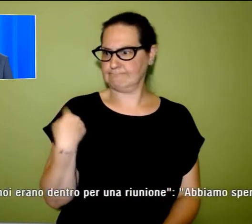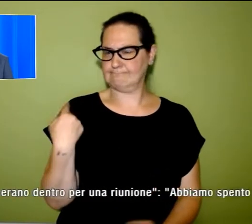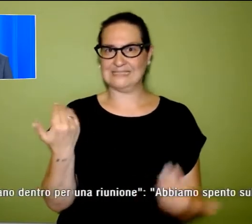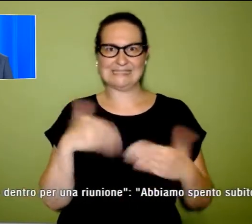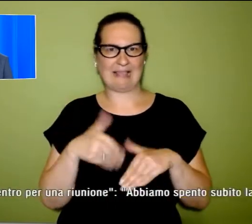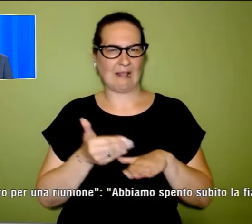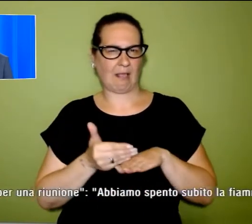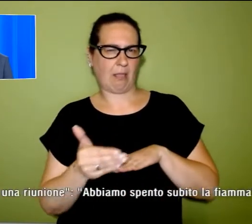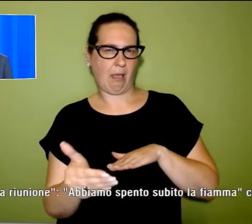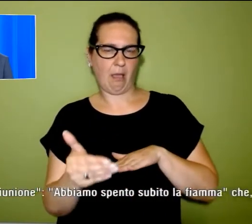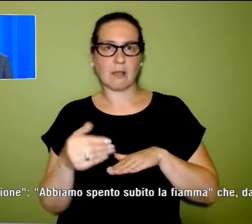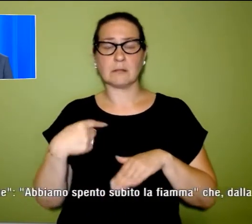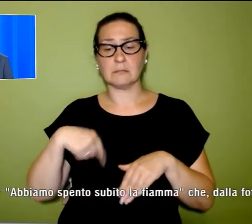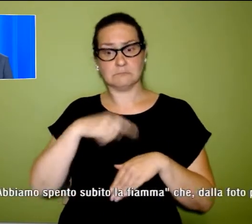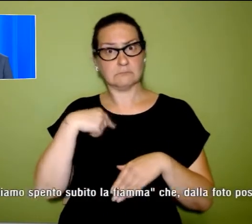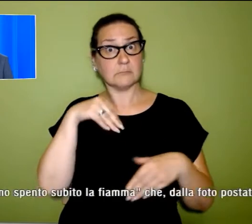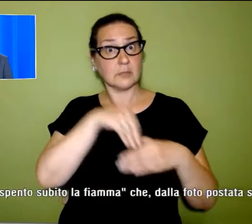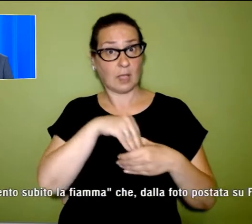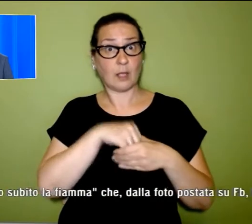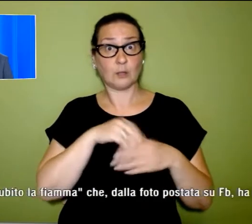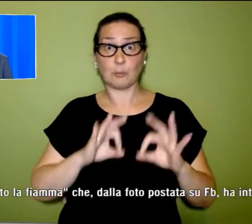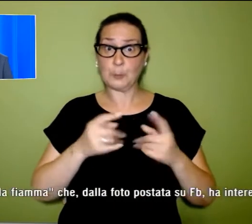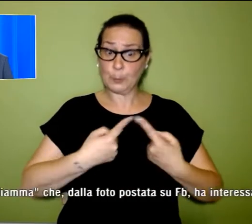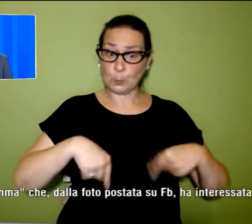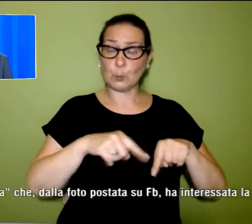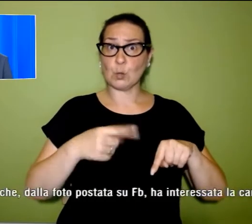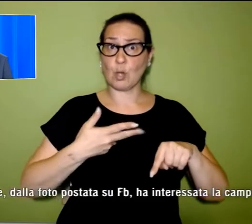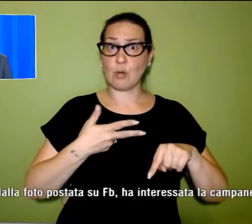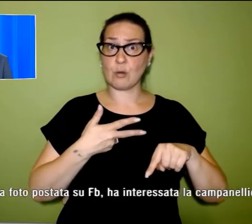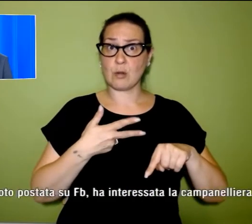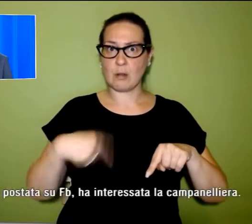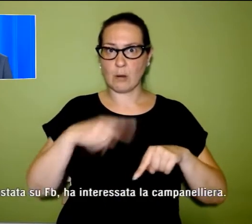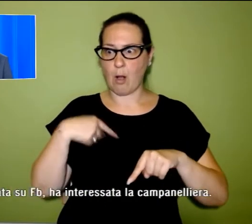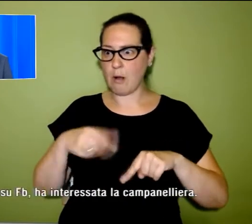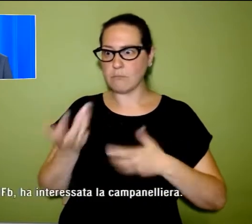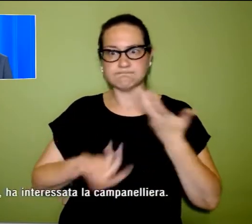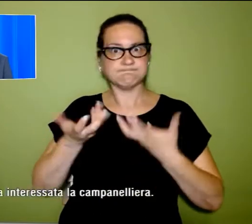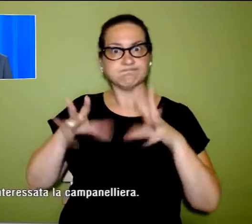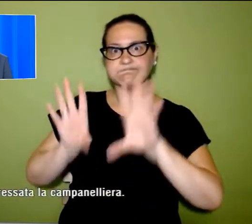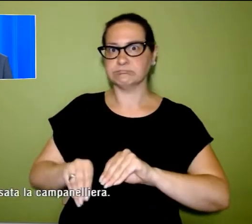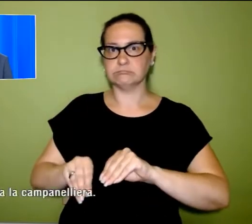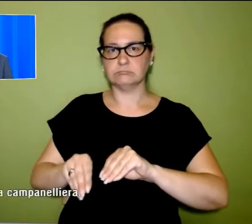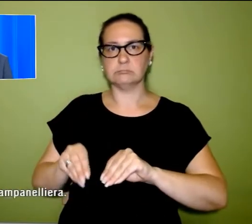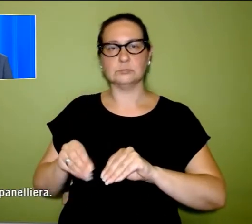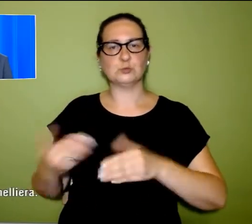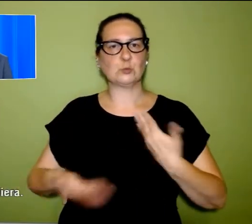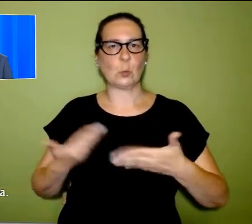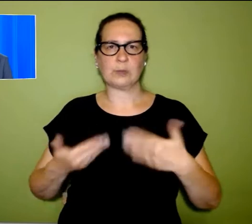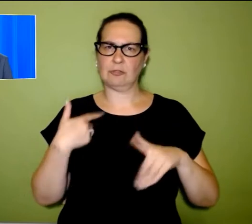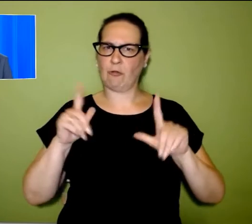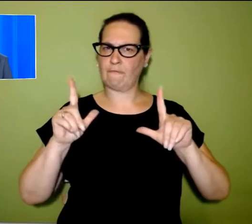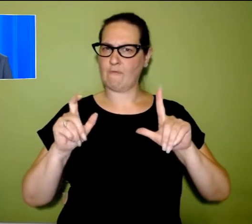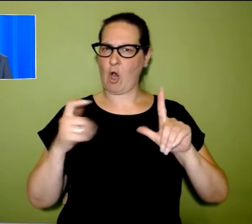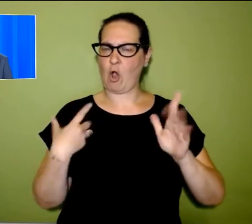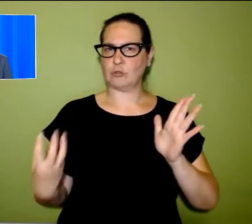alcuni di noi erano dentro per una riunione. Abbiamo spento subito la fiamma che dalla foto postata su